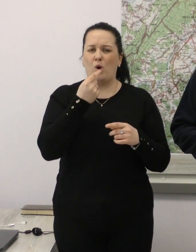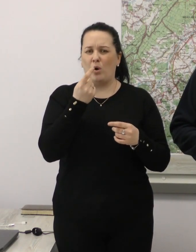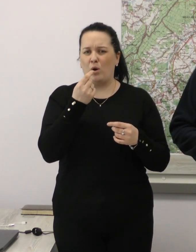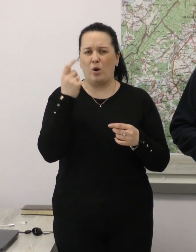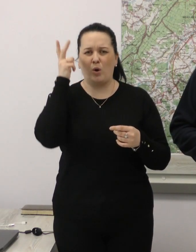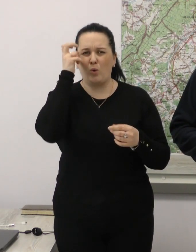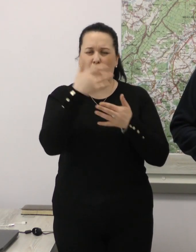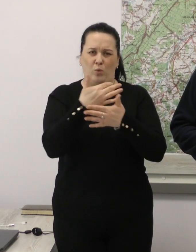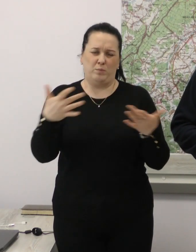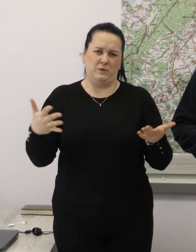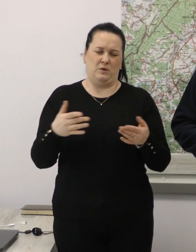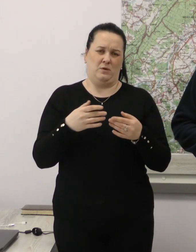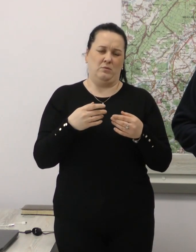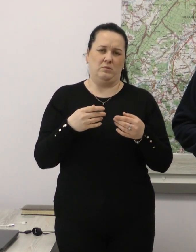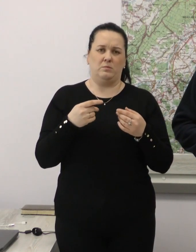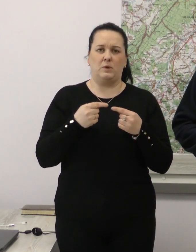тощо.